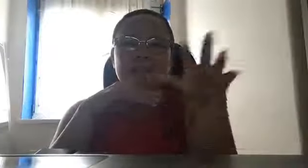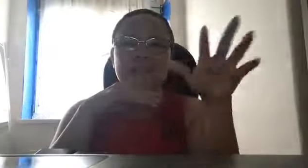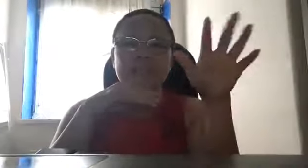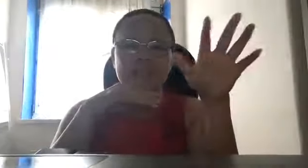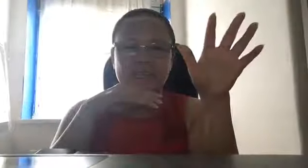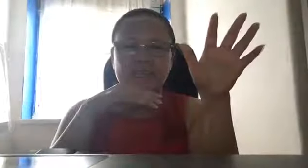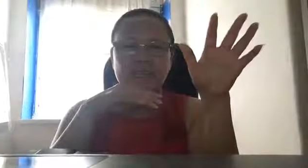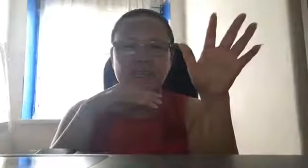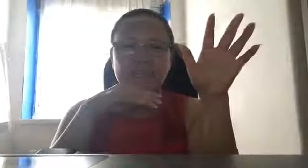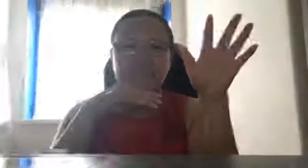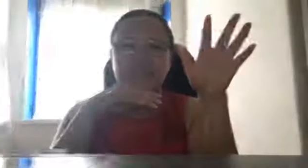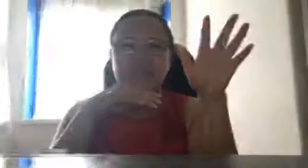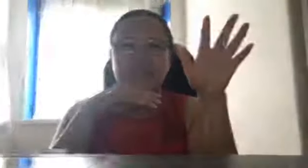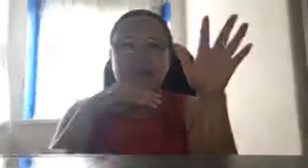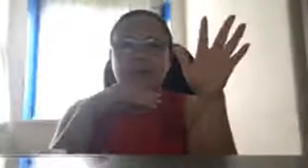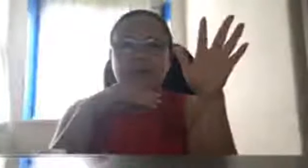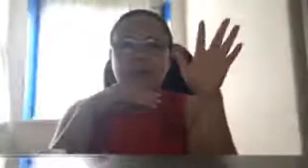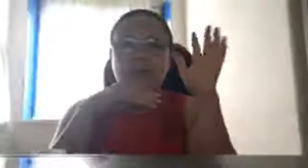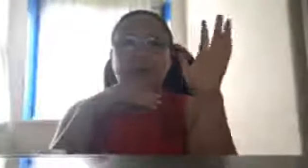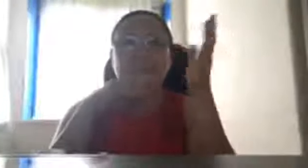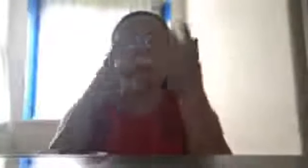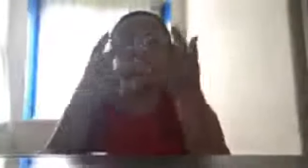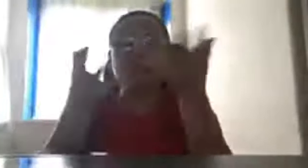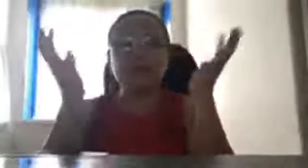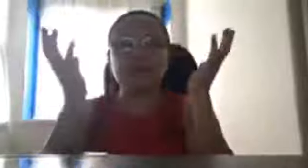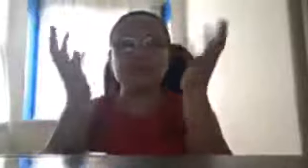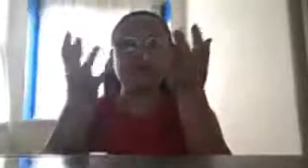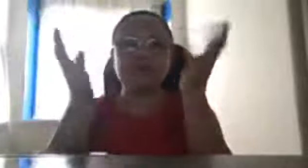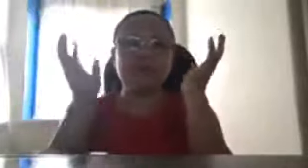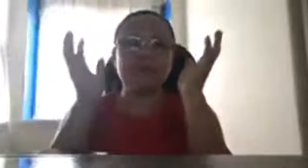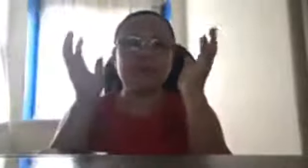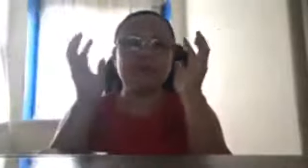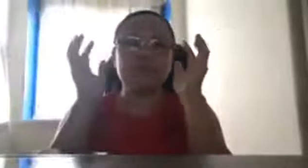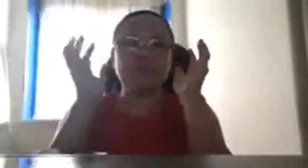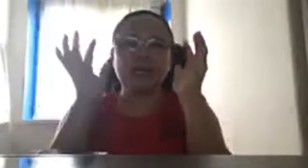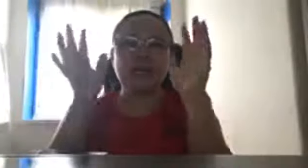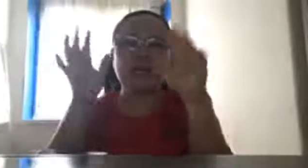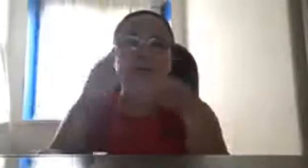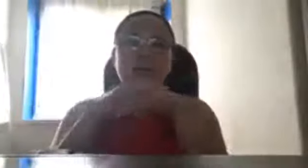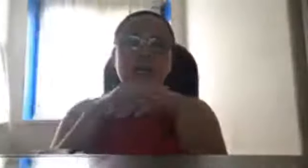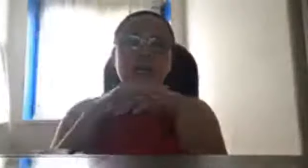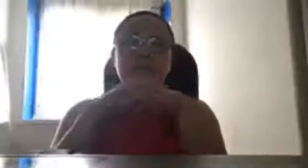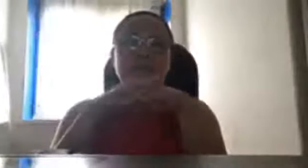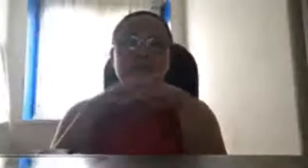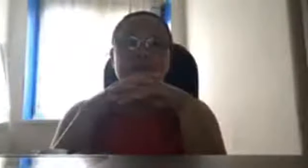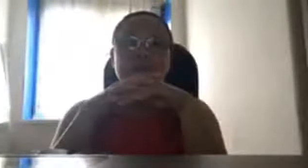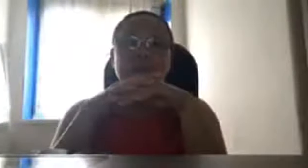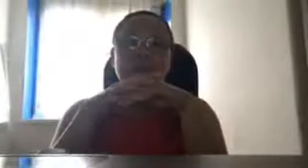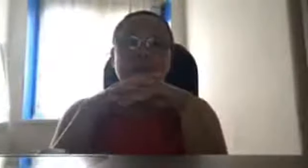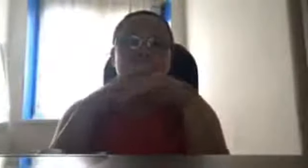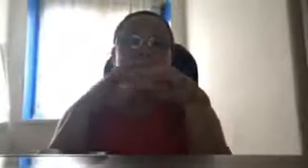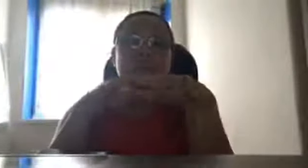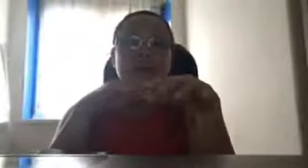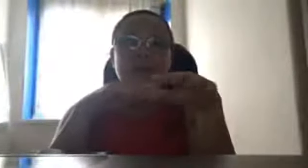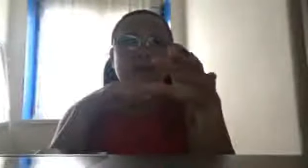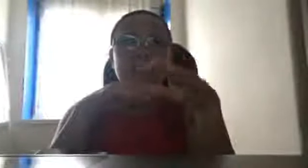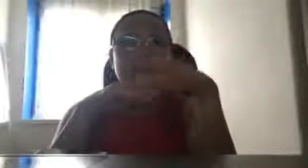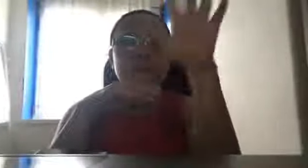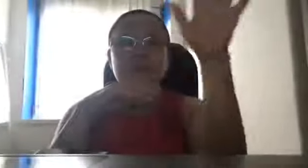-PME na yan na, puwera na lang siguro, yung mga, ano, yung mga nandu